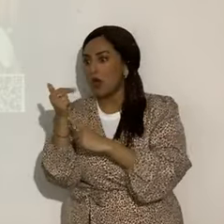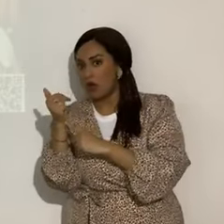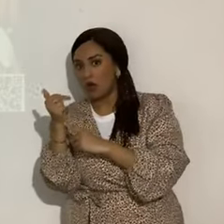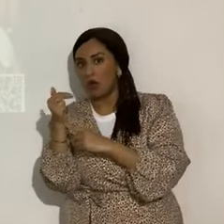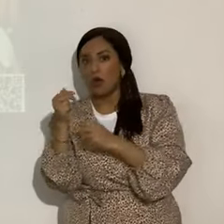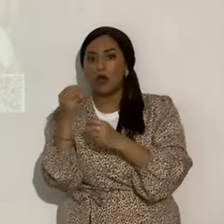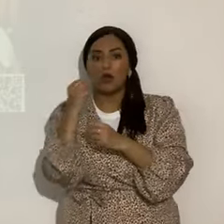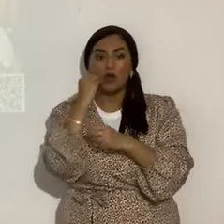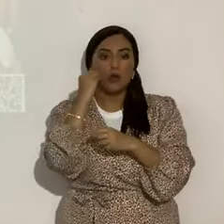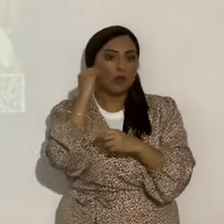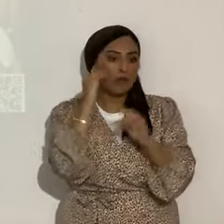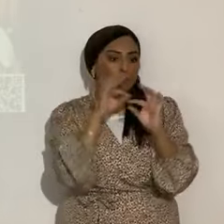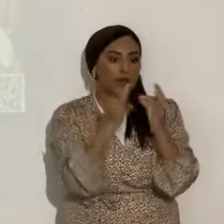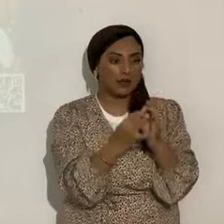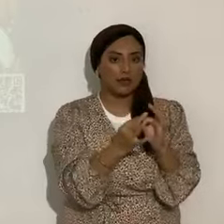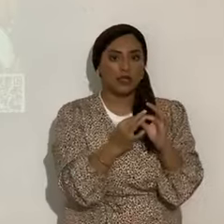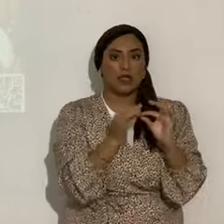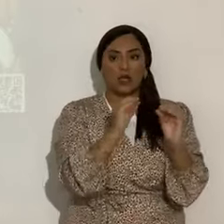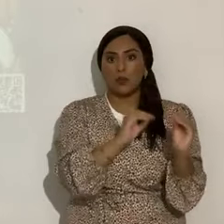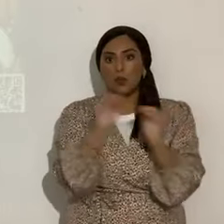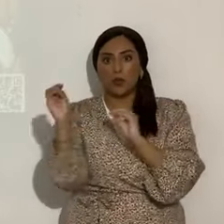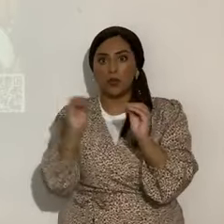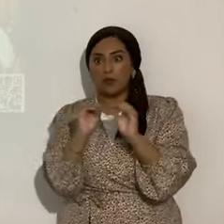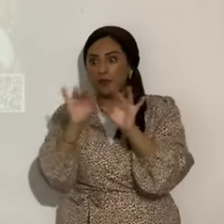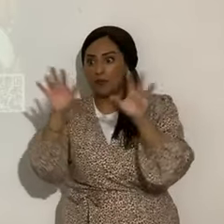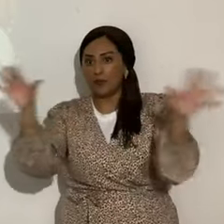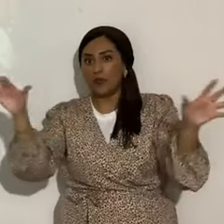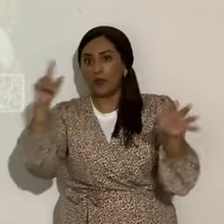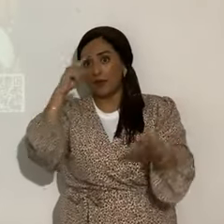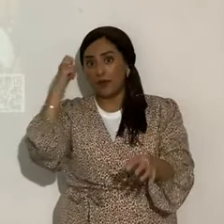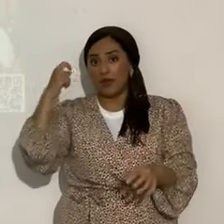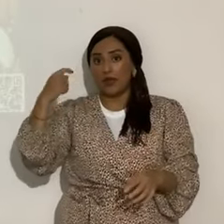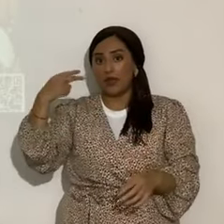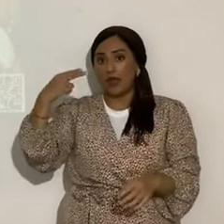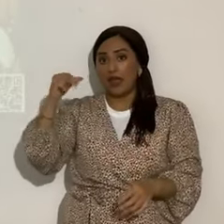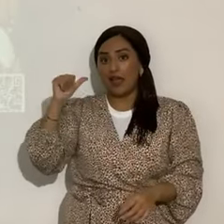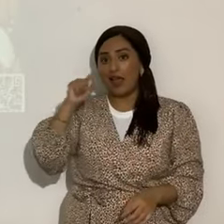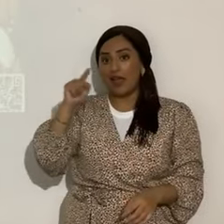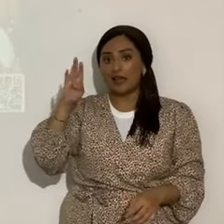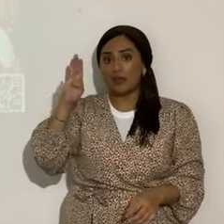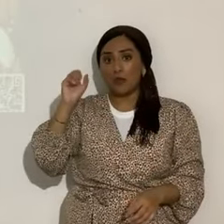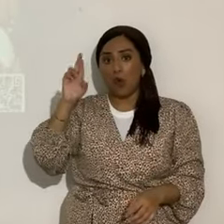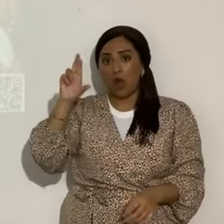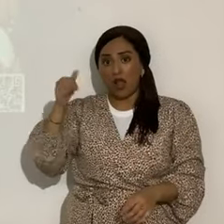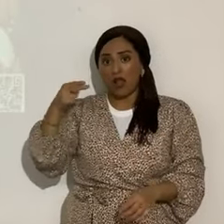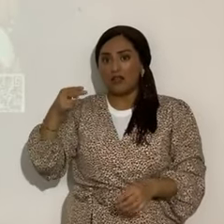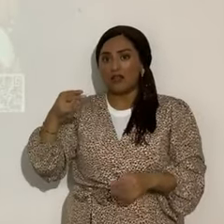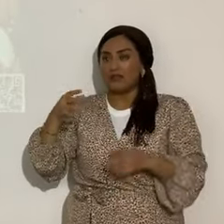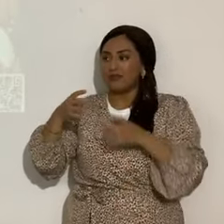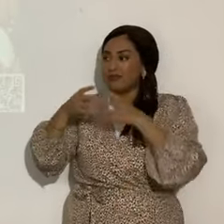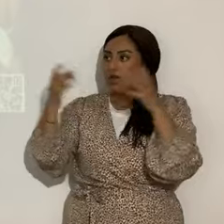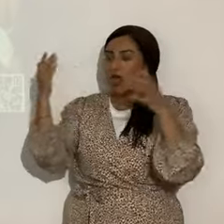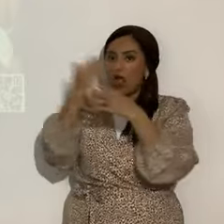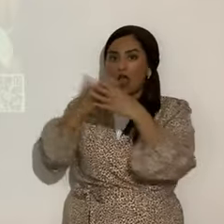familiares, etcétera, etcétera. Porque los ataques de Hezbollah no acaban. Anteayer,